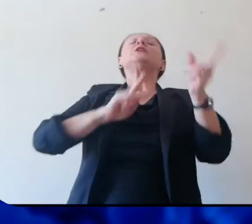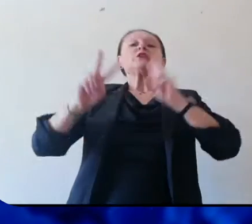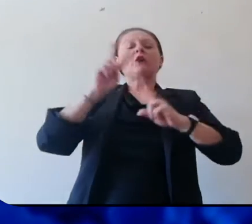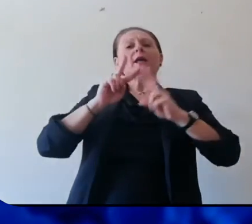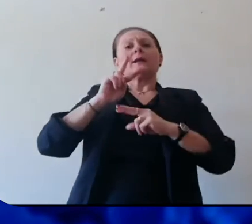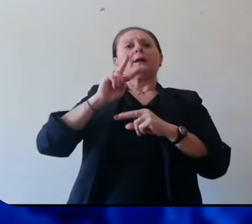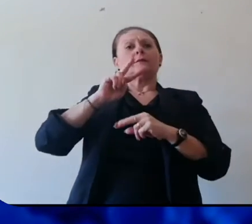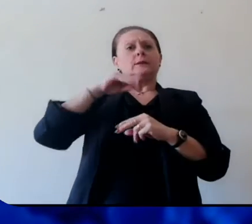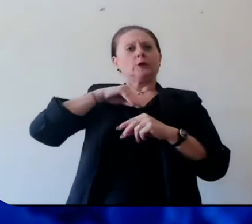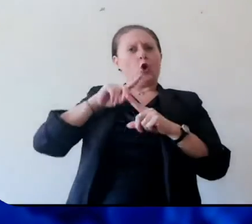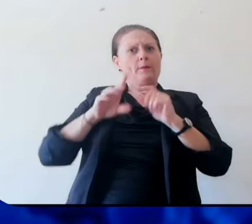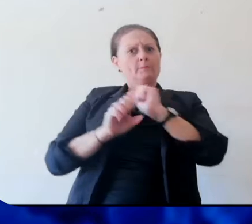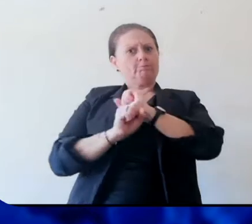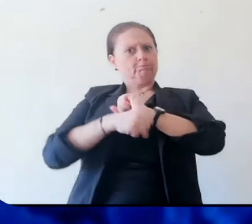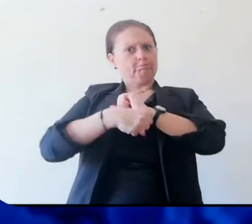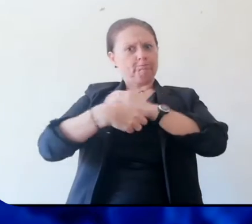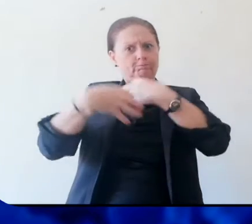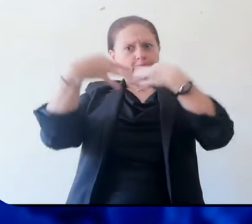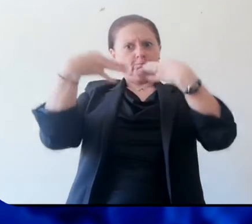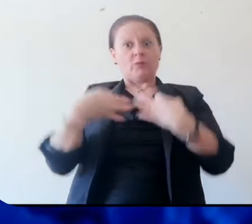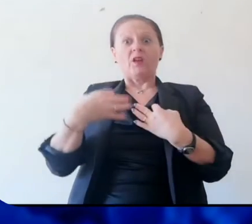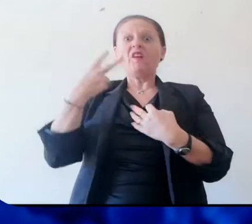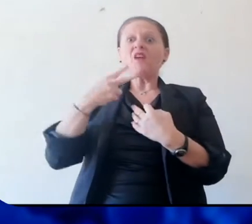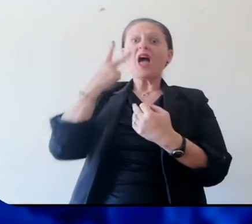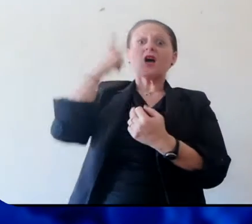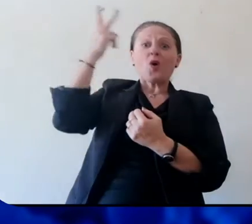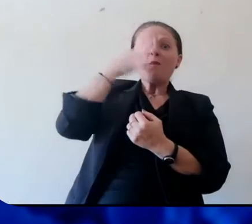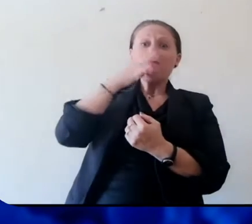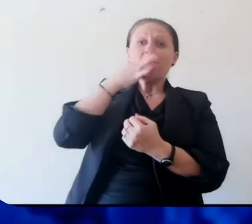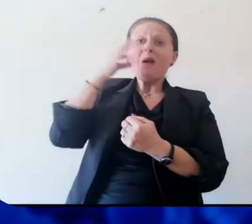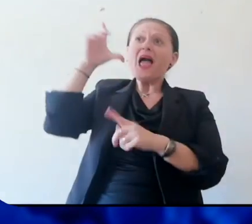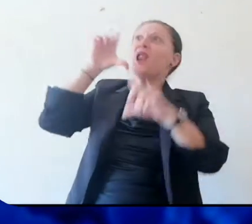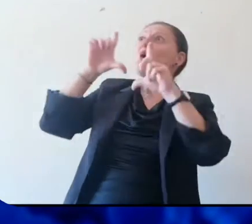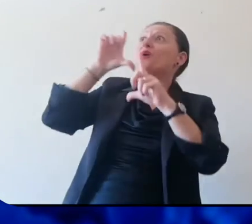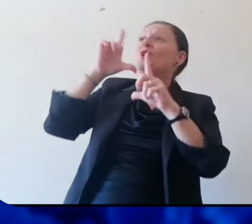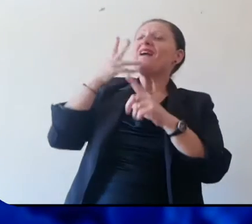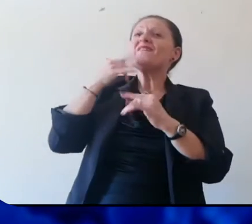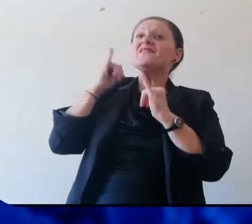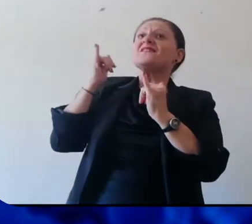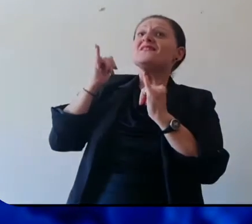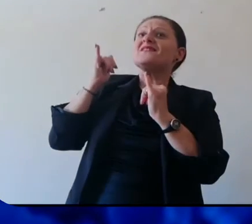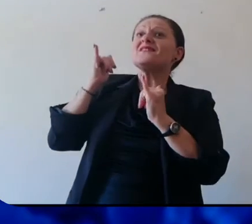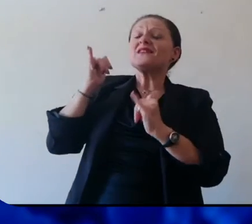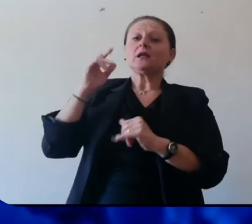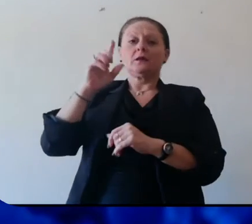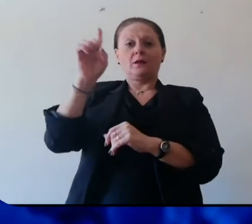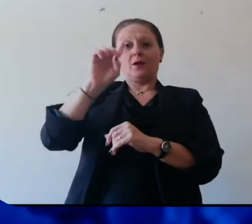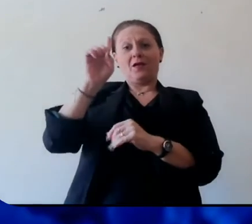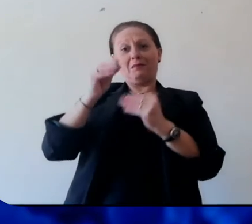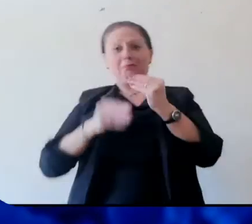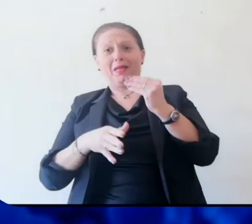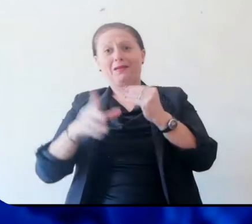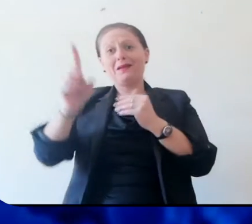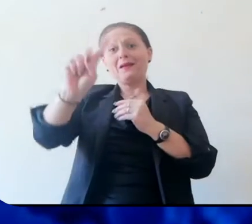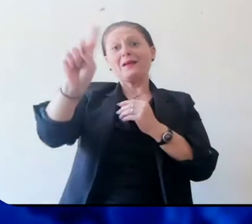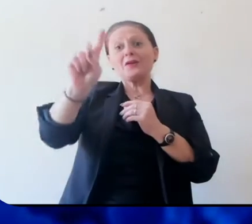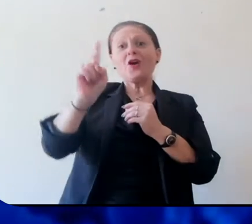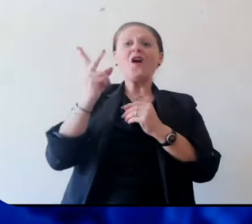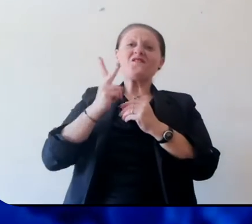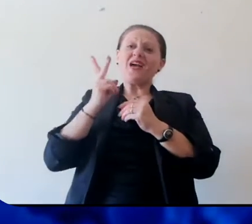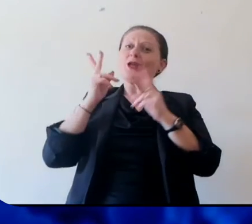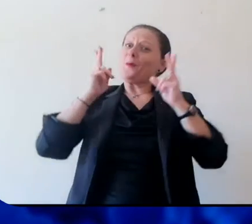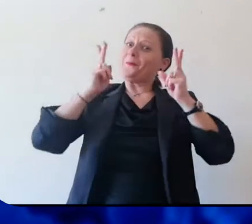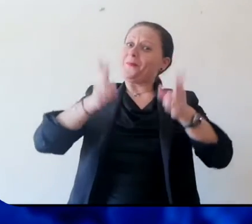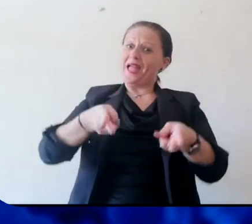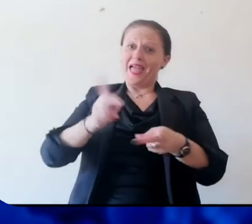scrupolosamente, non ci facciamo convincere dal fatto che con le belle giornate magari potremmo essere tentati a uscire di casa perché sarebbe la cosa